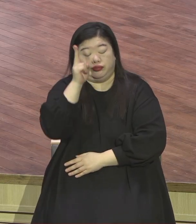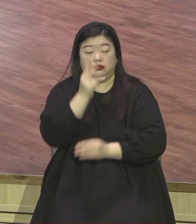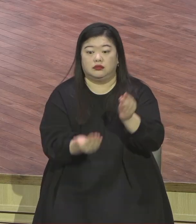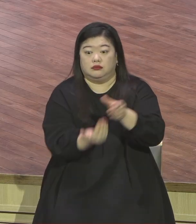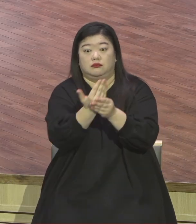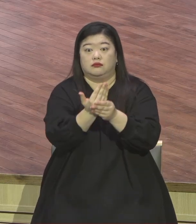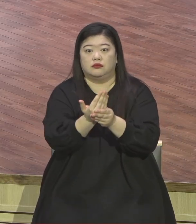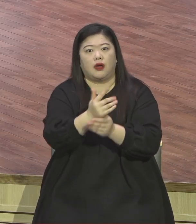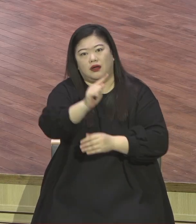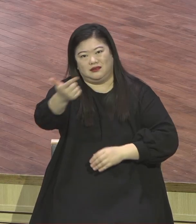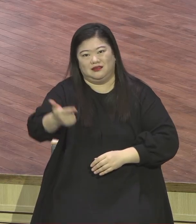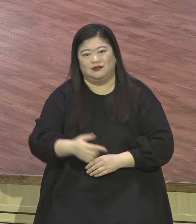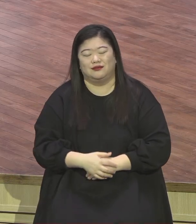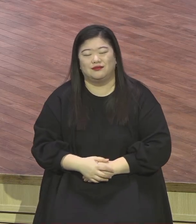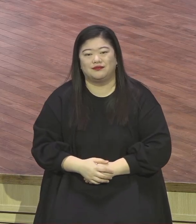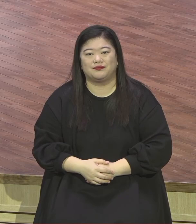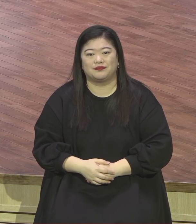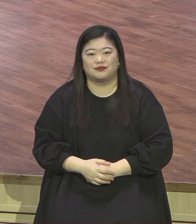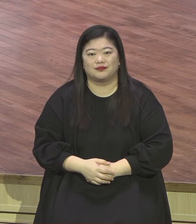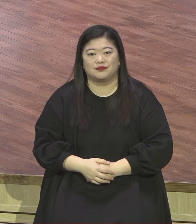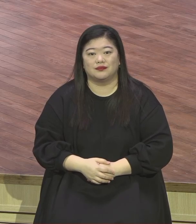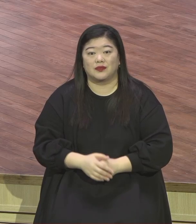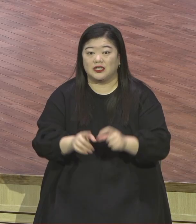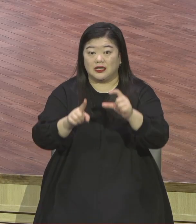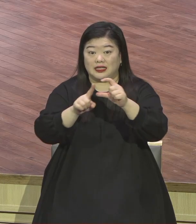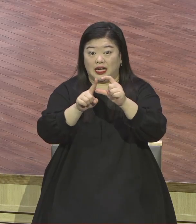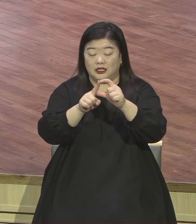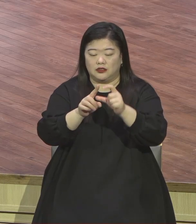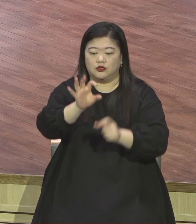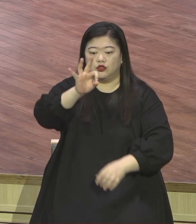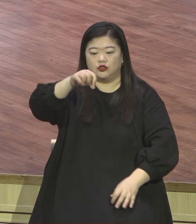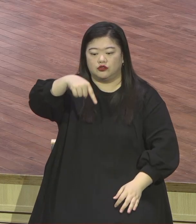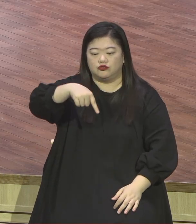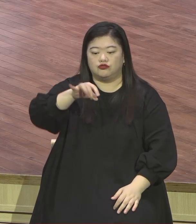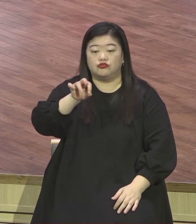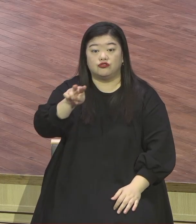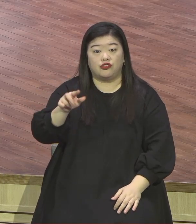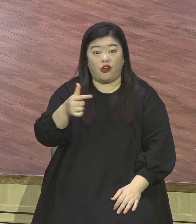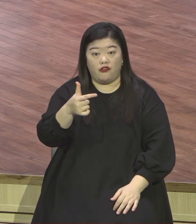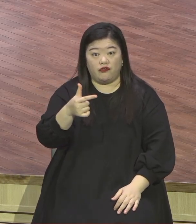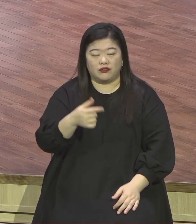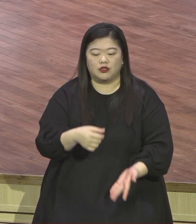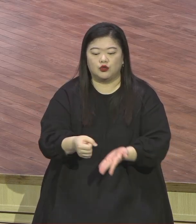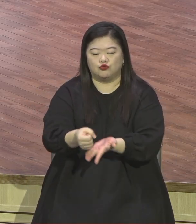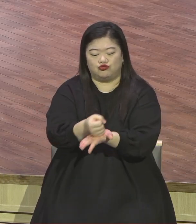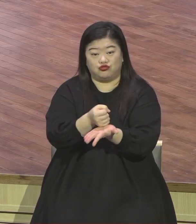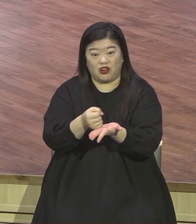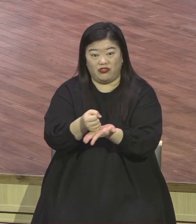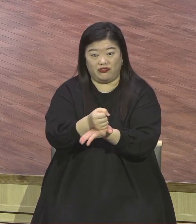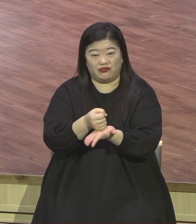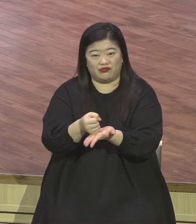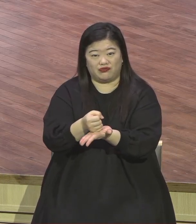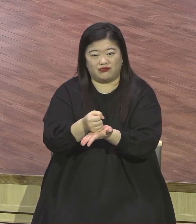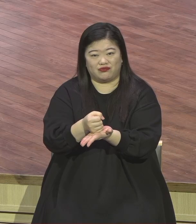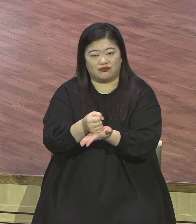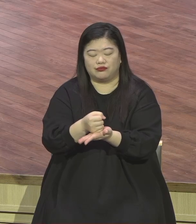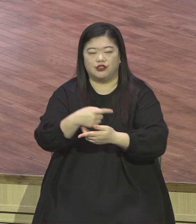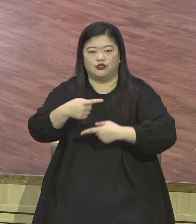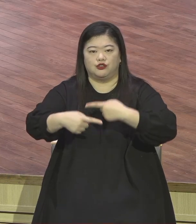그래서 우리에게는 우연이라는 단어를 쓰면 안 돼요 재수가 좋아서 그런 말은 불신자들이 하는 말이에요